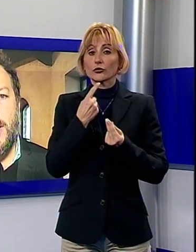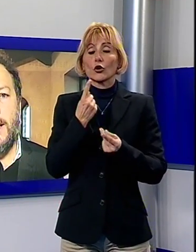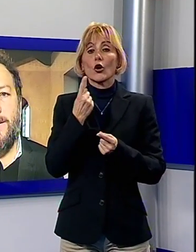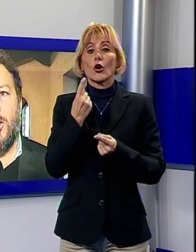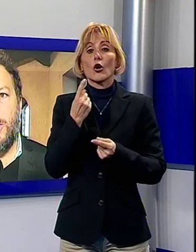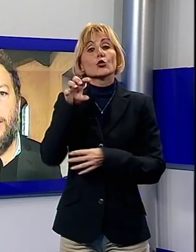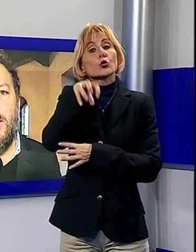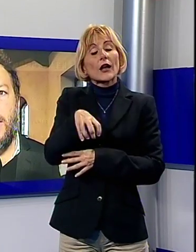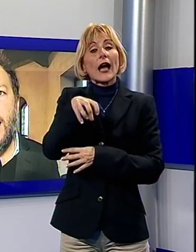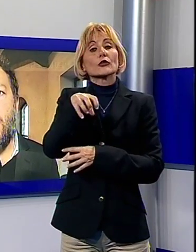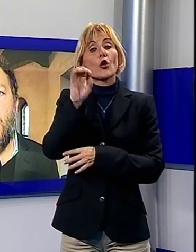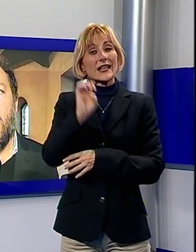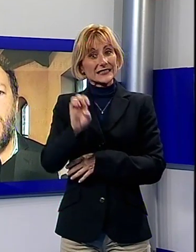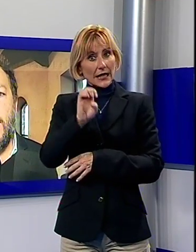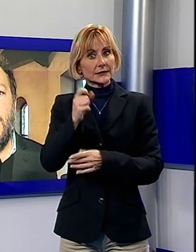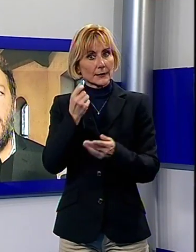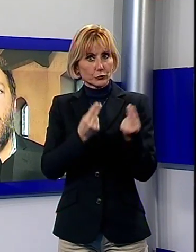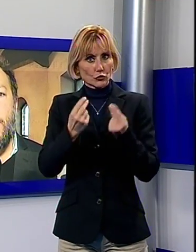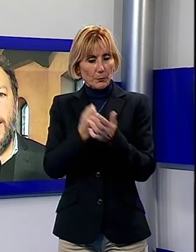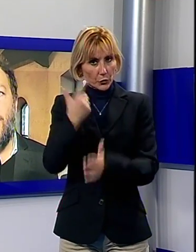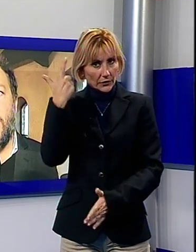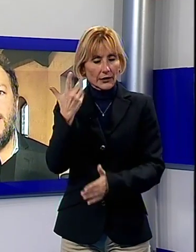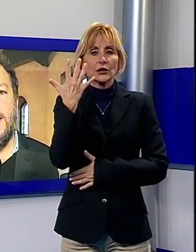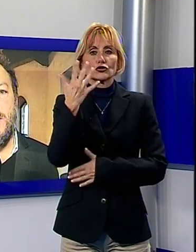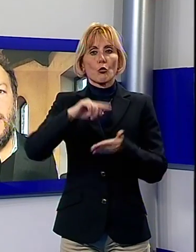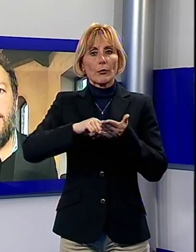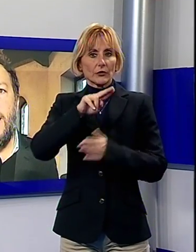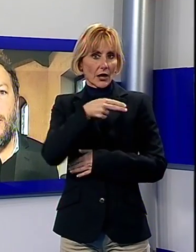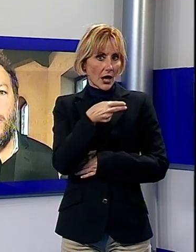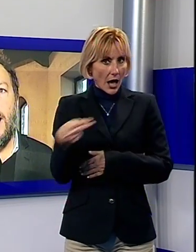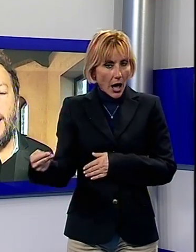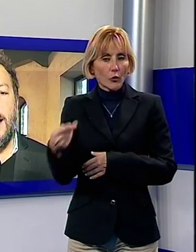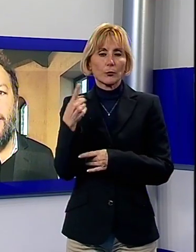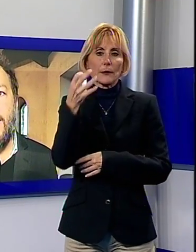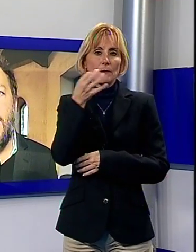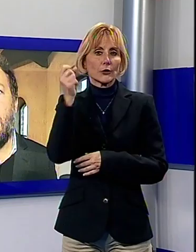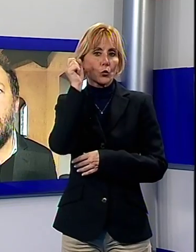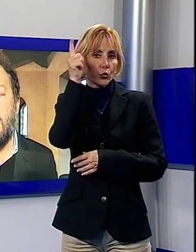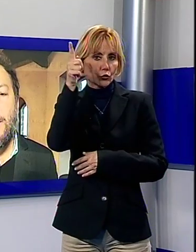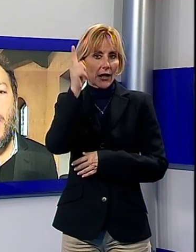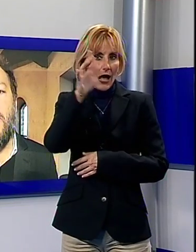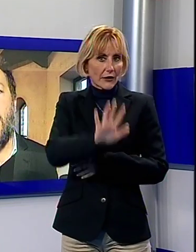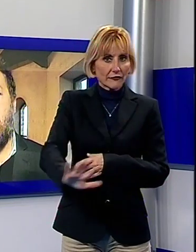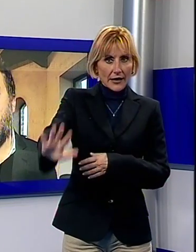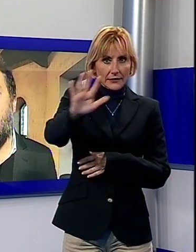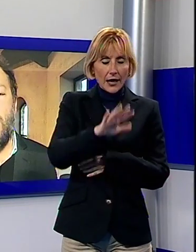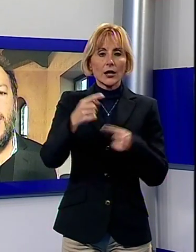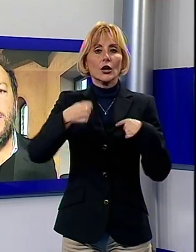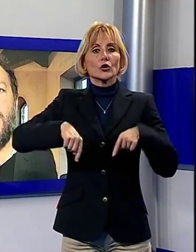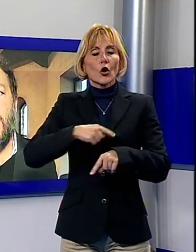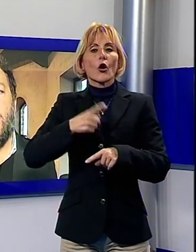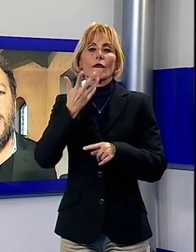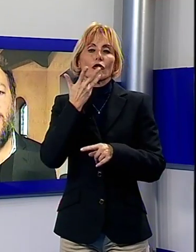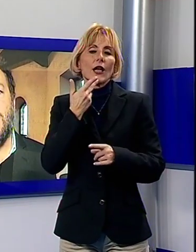progetto importante che vede 5 milioni di euro in opere di valorizzazione dei beni culturali della Garfagnana. Siamo qua per fare il punto col